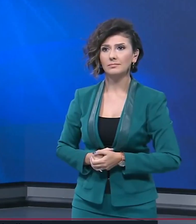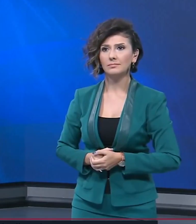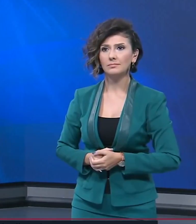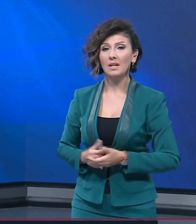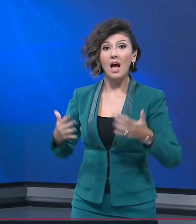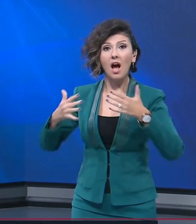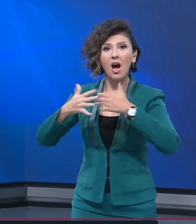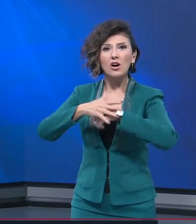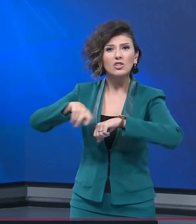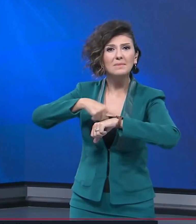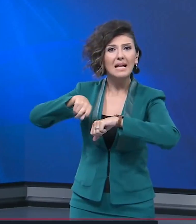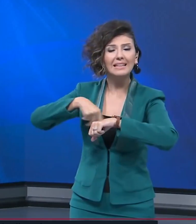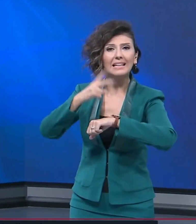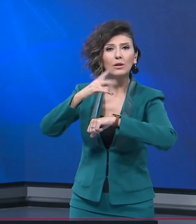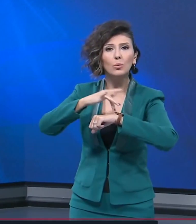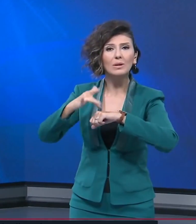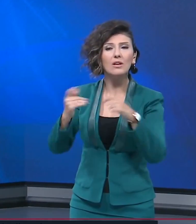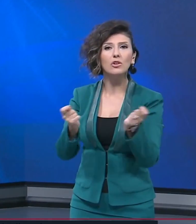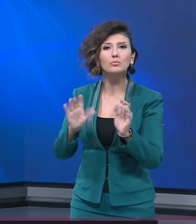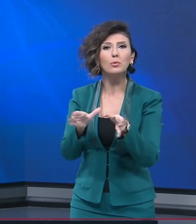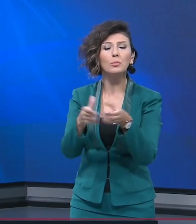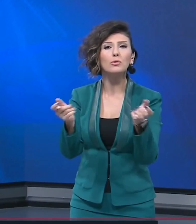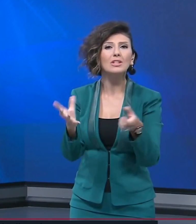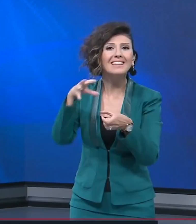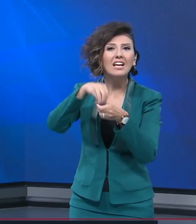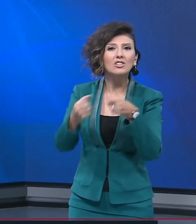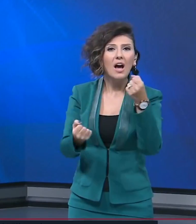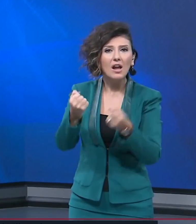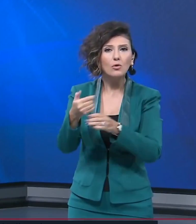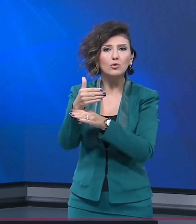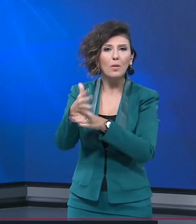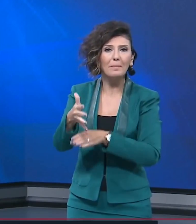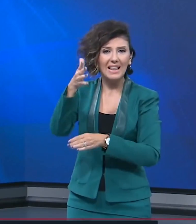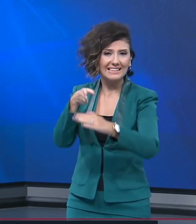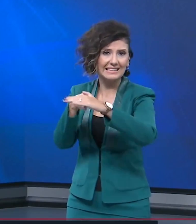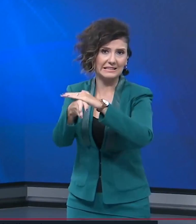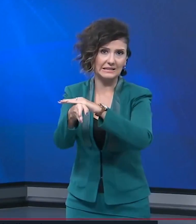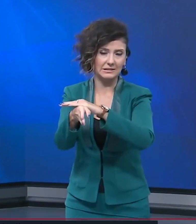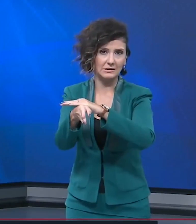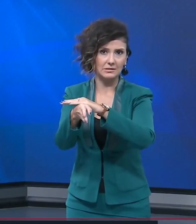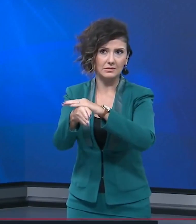Akşam saatlerinde iki ülke çalışma gruplarını taşıyan araç konsolosluk binasına girdi.